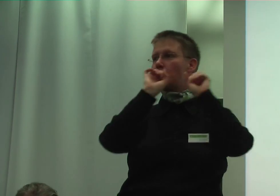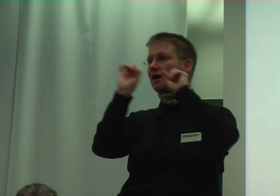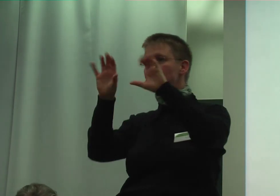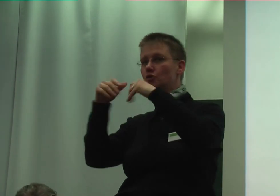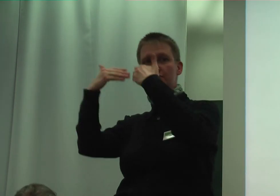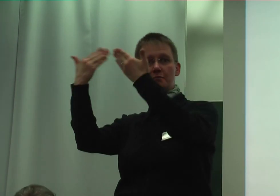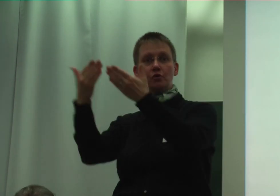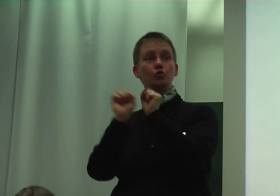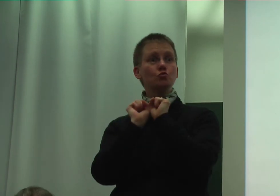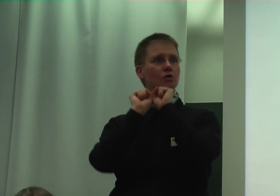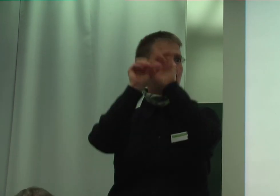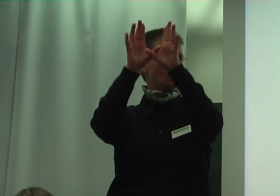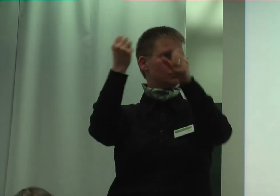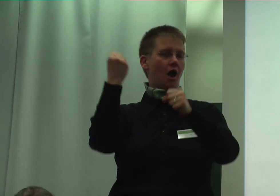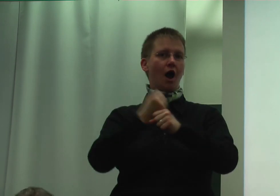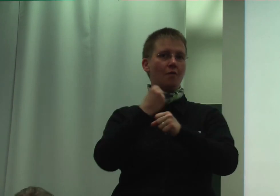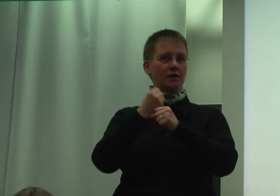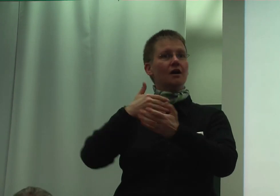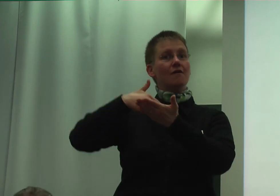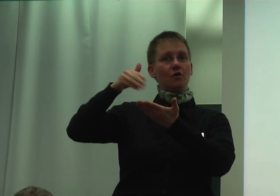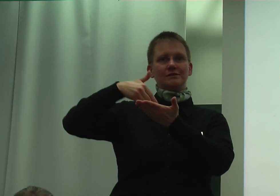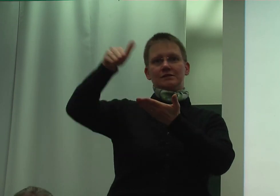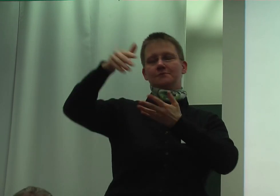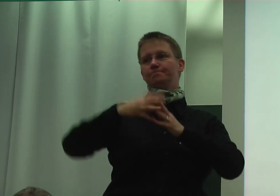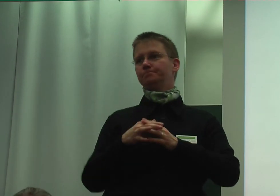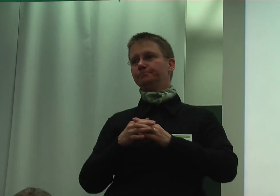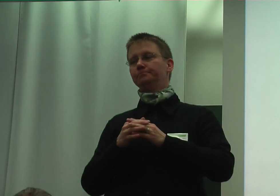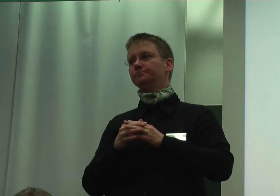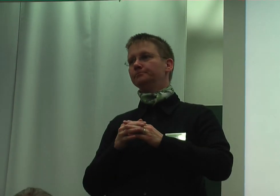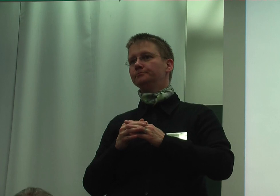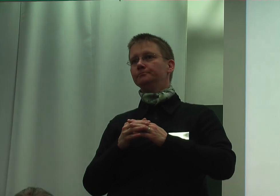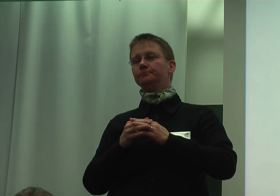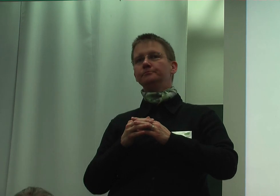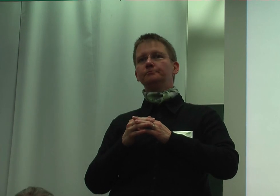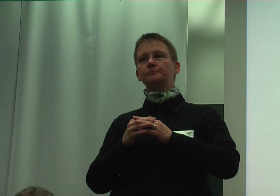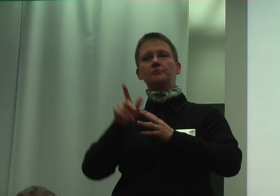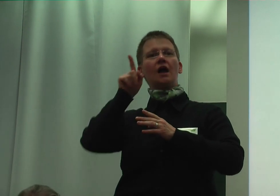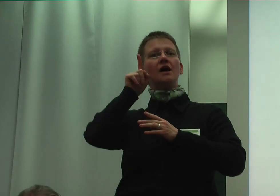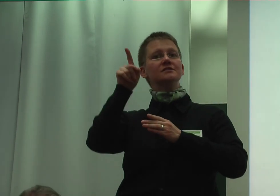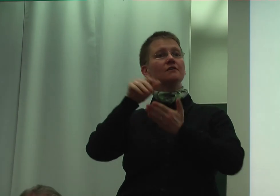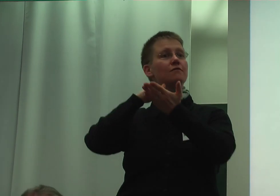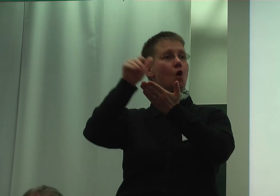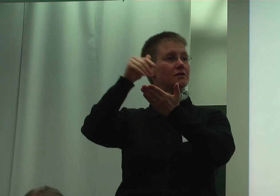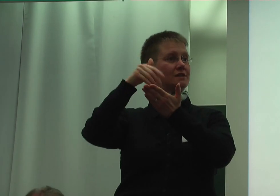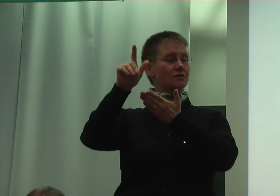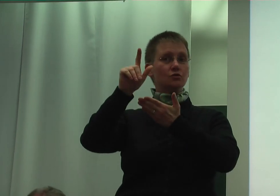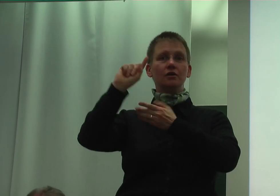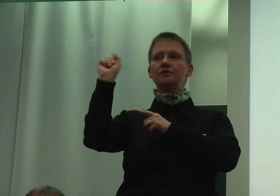Überzeugungsarbeit fortgesetzt wird. Diese Fortsetzung darf weder durch die erheblichen